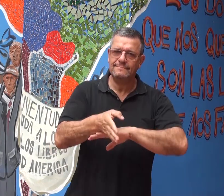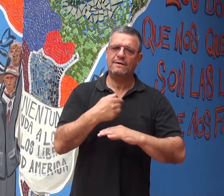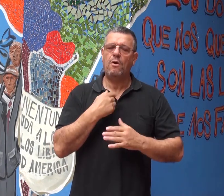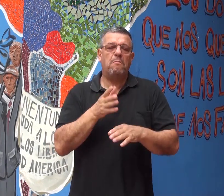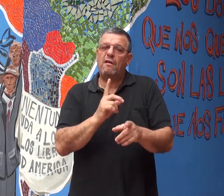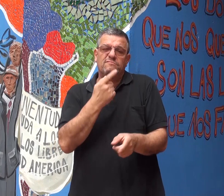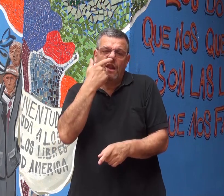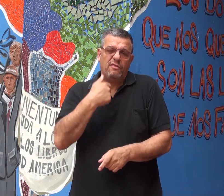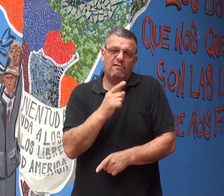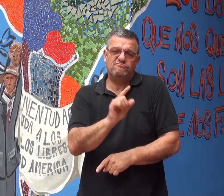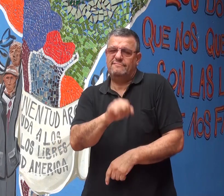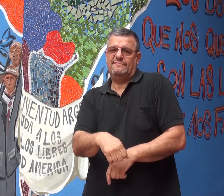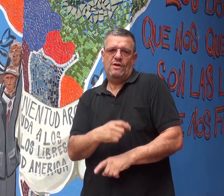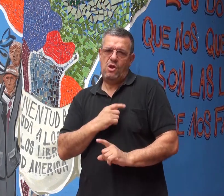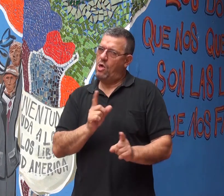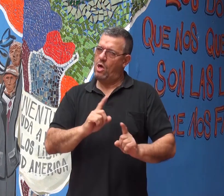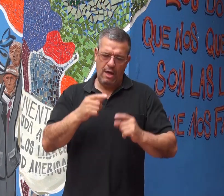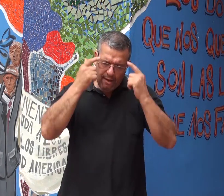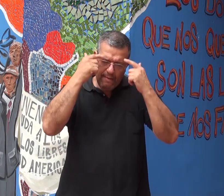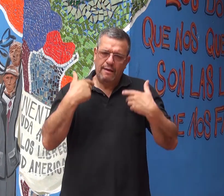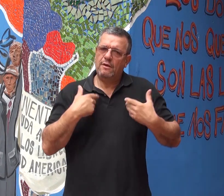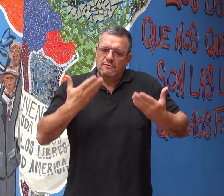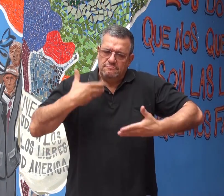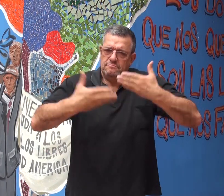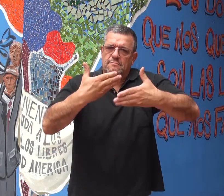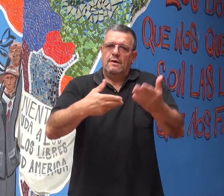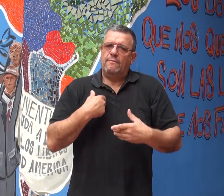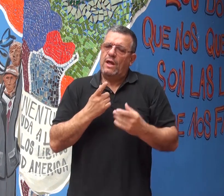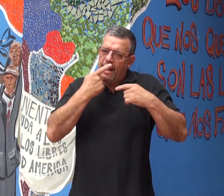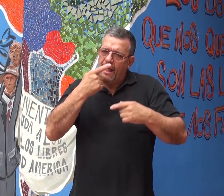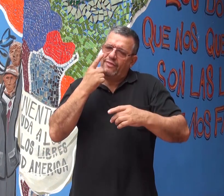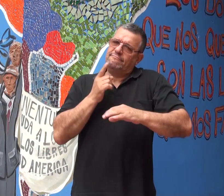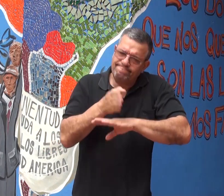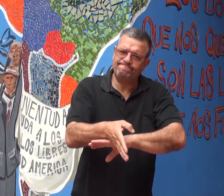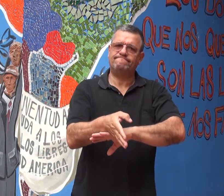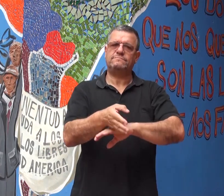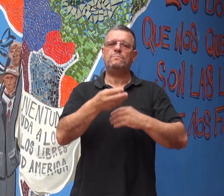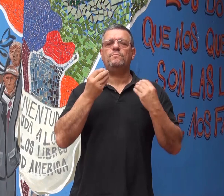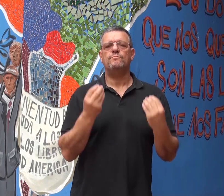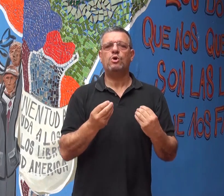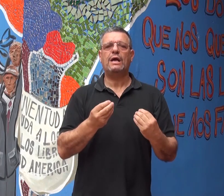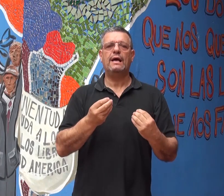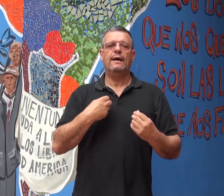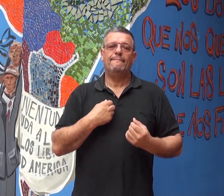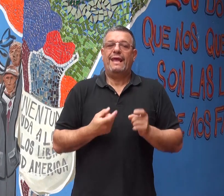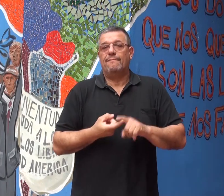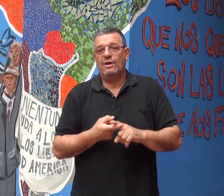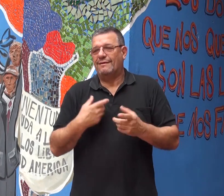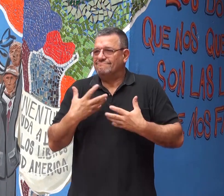ingresar. Y si no fuera interesante no hubiese ingresado y la misma me permite avanzar. Era mi objetivo empezar y continuar, porque mi esposa me